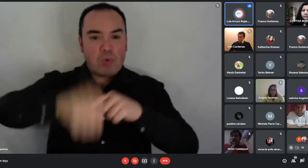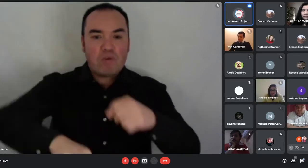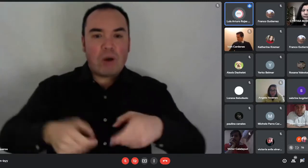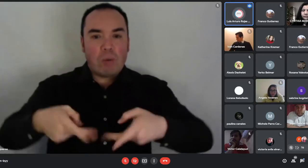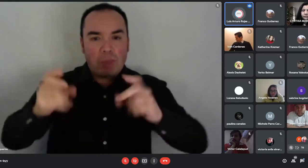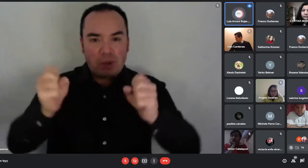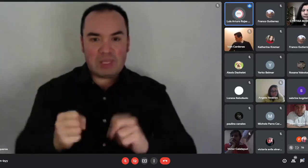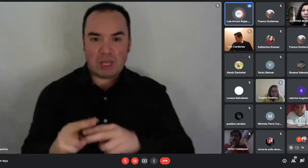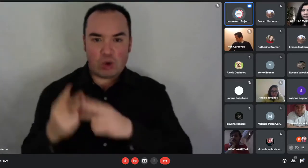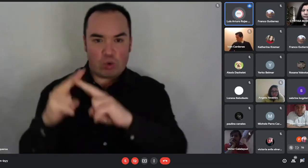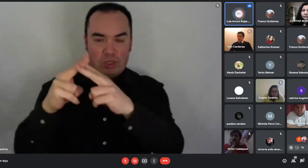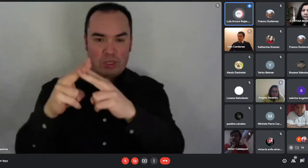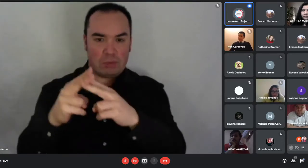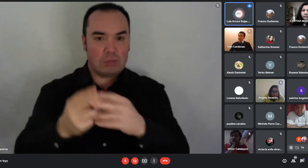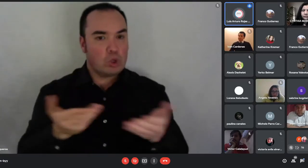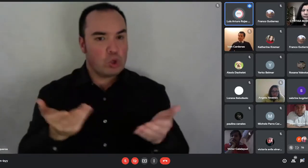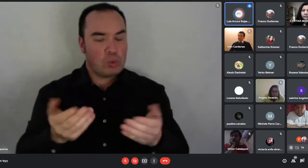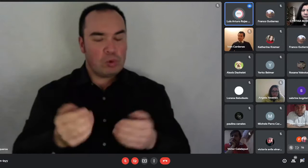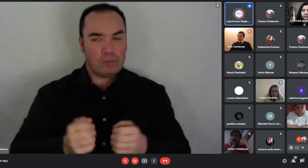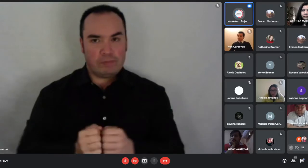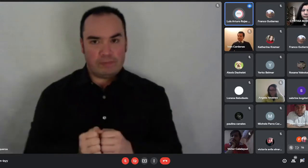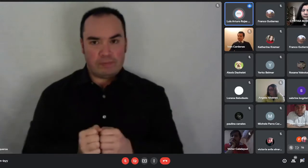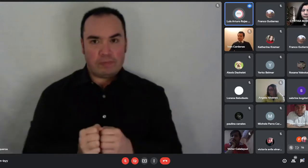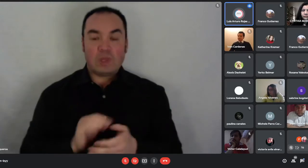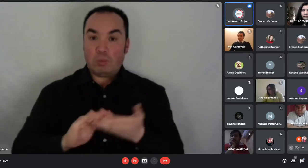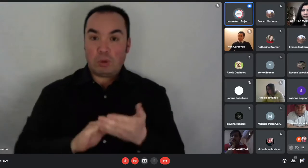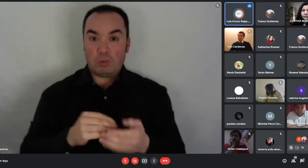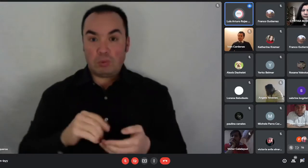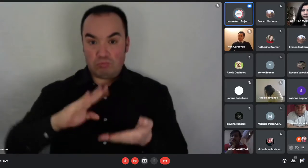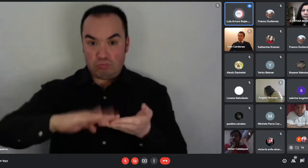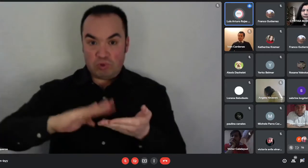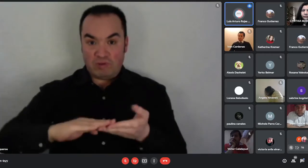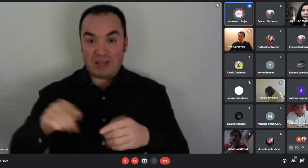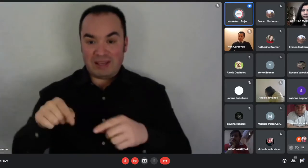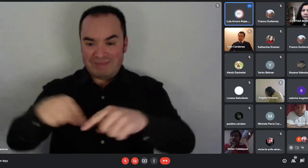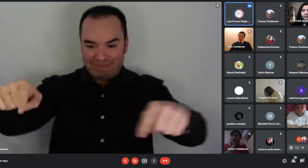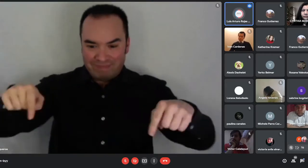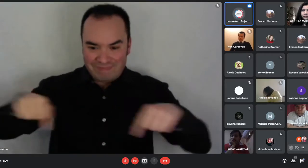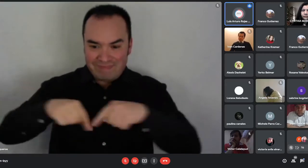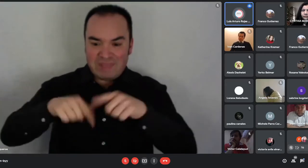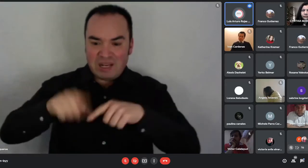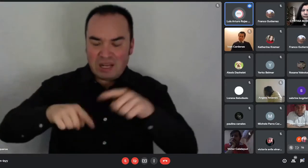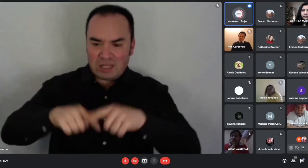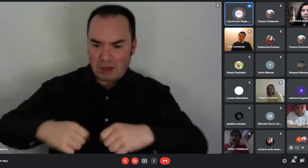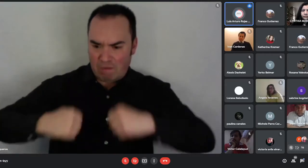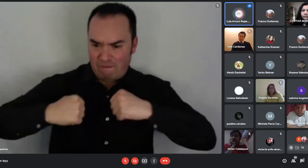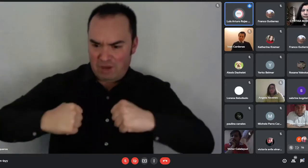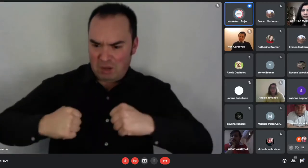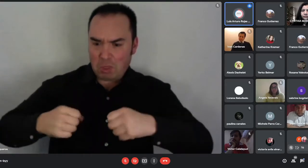terreno efectivamente se puede construir una vivienda que cuente con todas las exigencias que